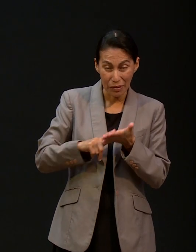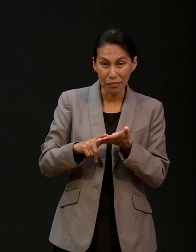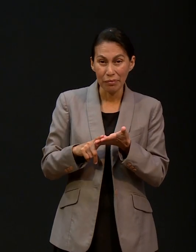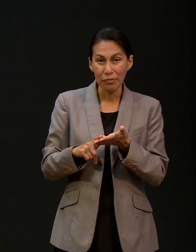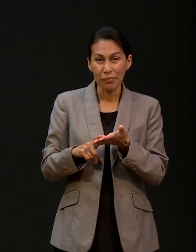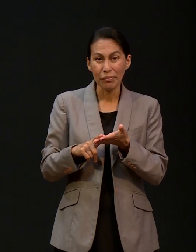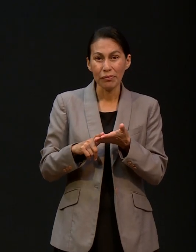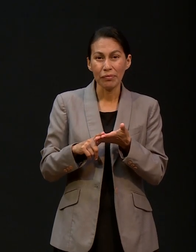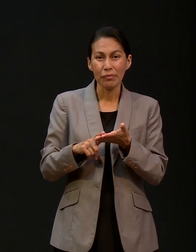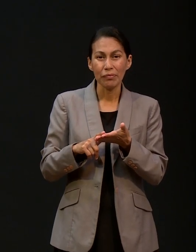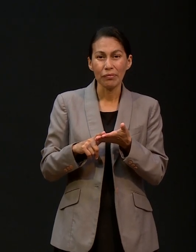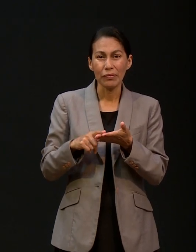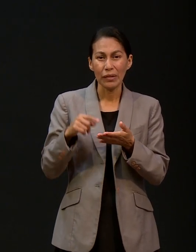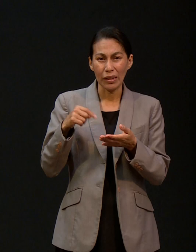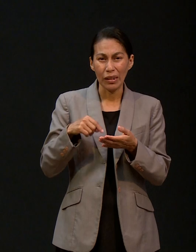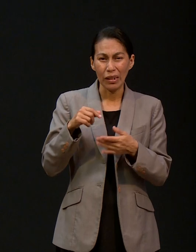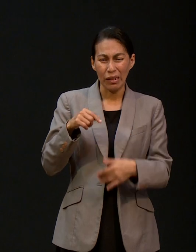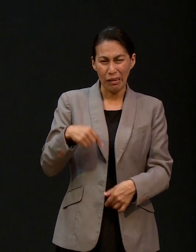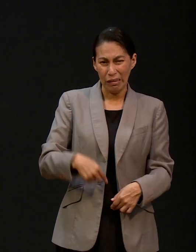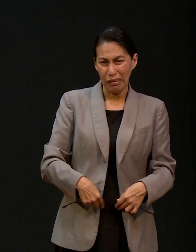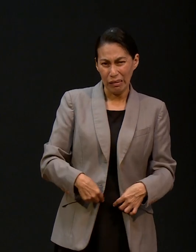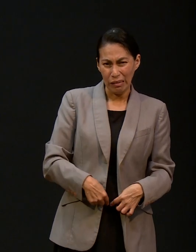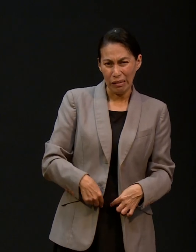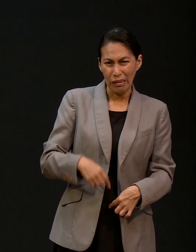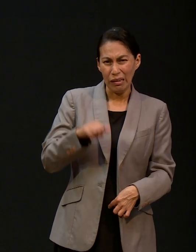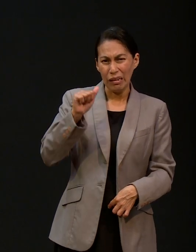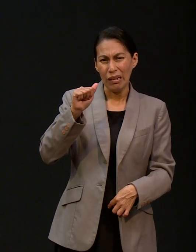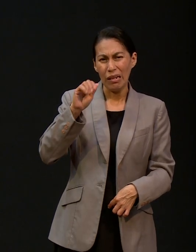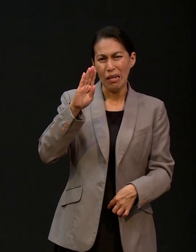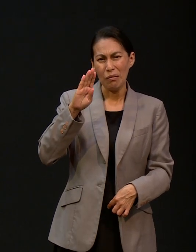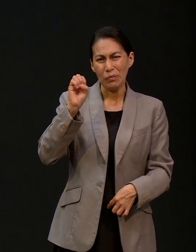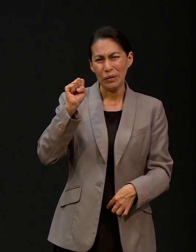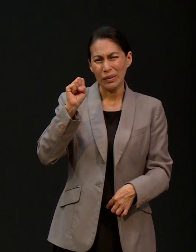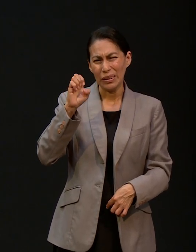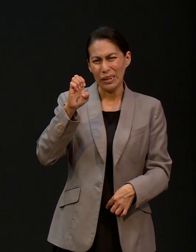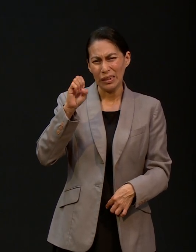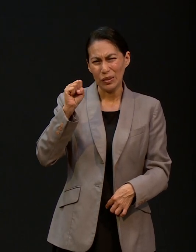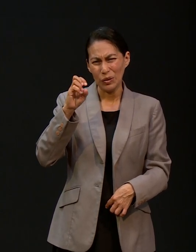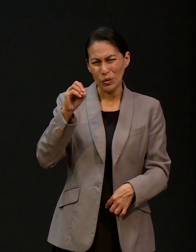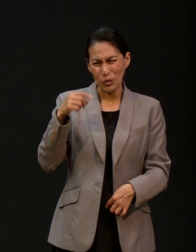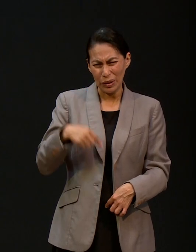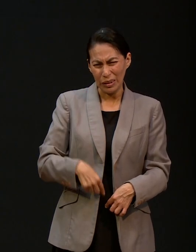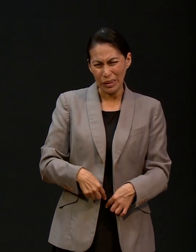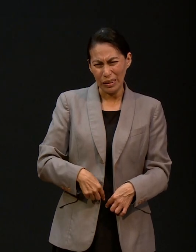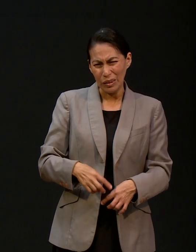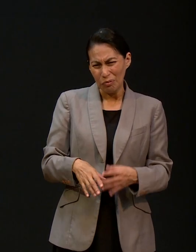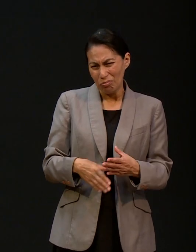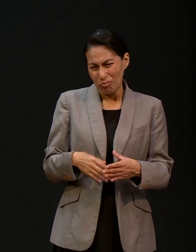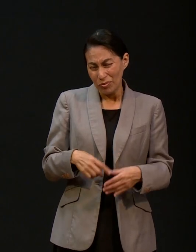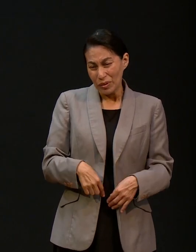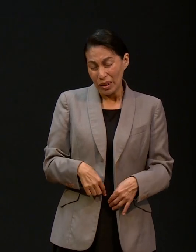que teníamos, era un absceso que teníamos en el vientre, que era lo que nos estaba causando el dolor y la fiebre que había que limpiar.